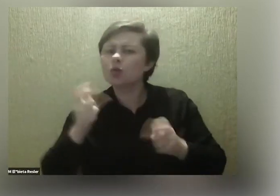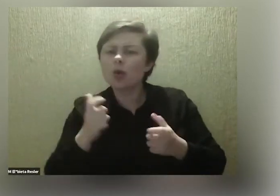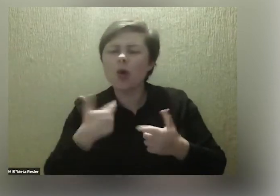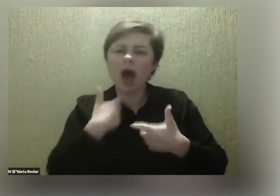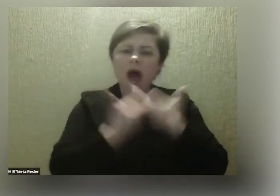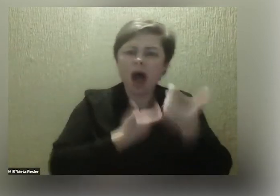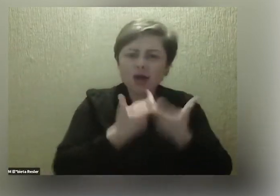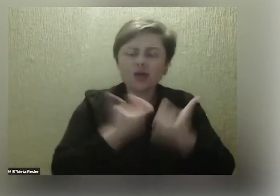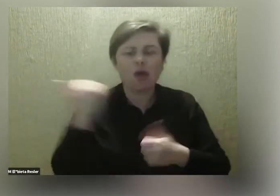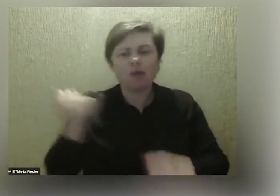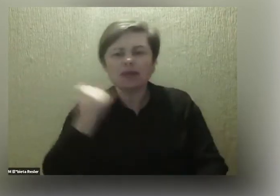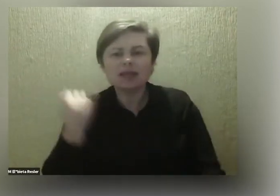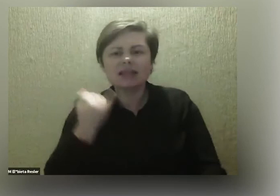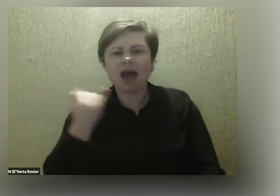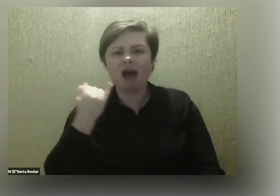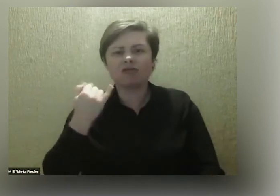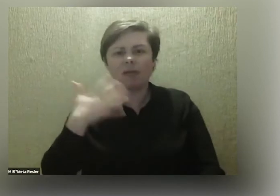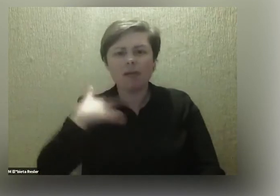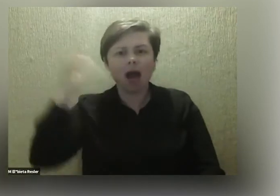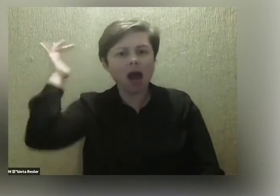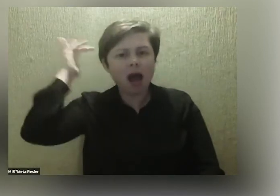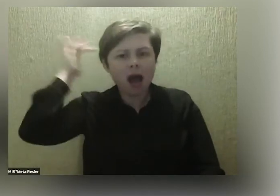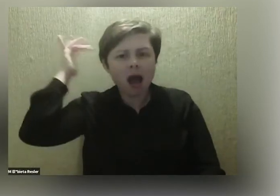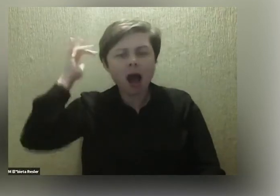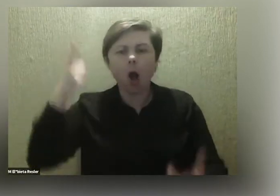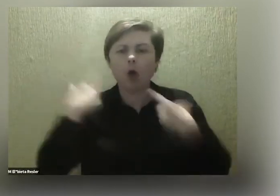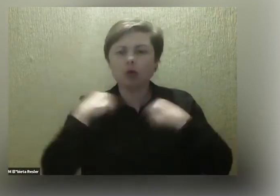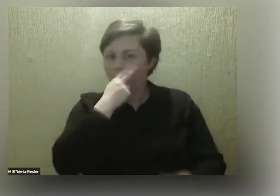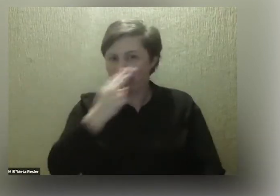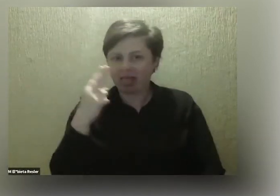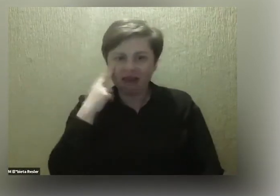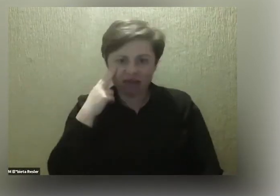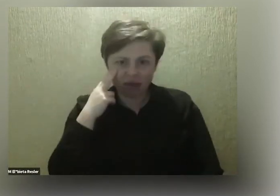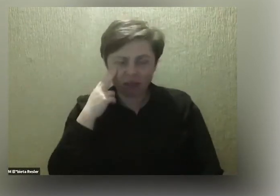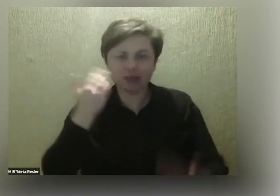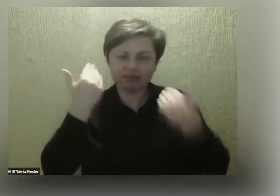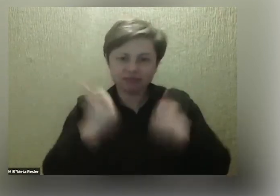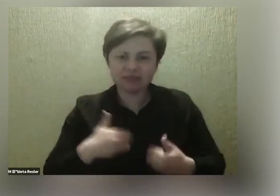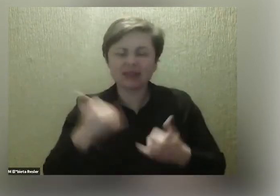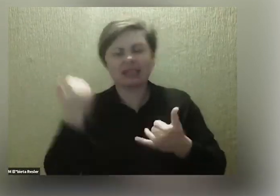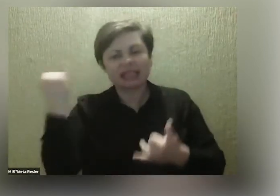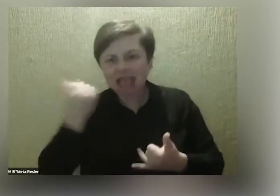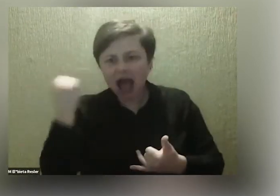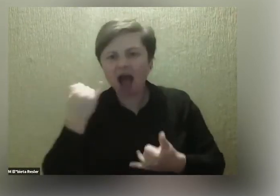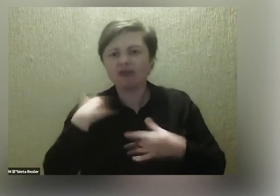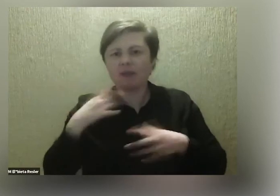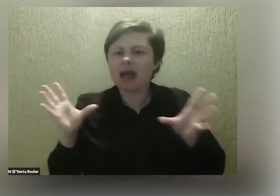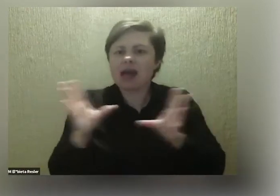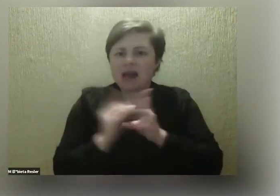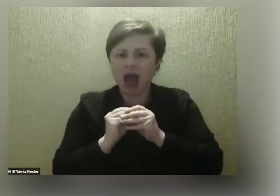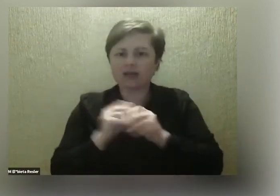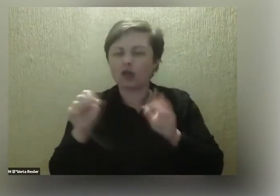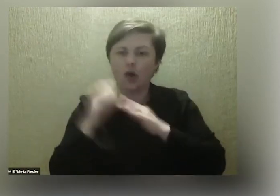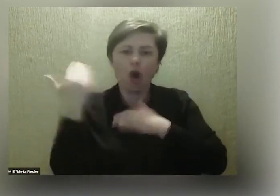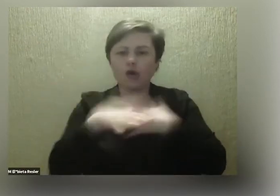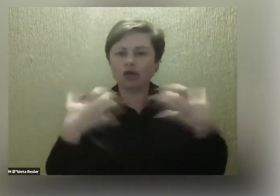robiła, to zawsze gdzieś tam będzie to określenie niewidoma, że zawsze to już ze mną zostanie chyba do końca